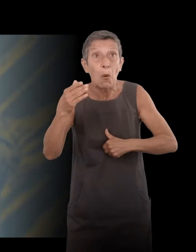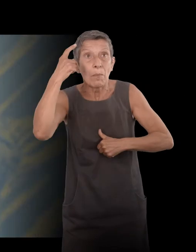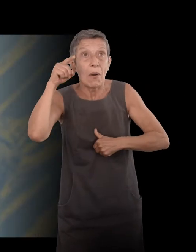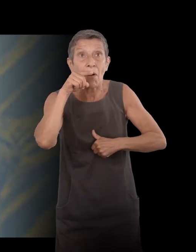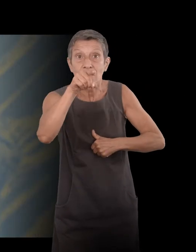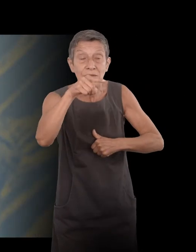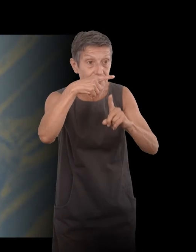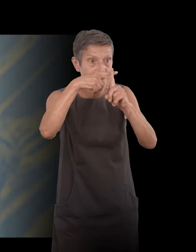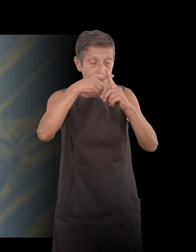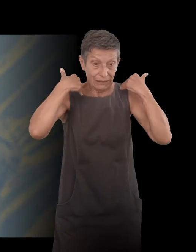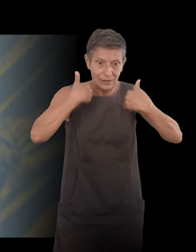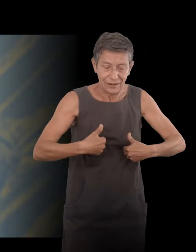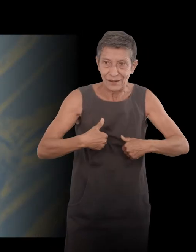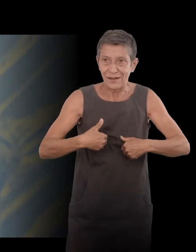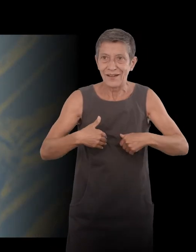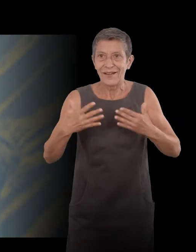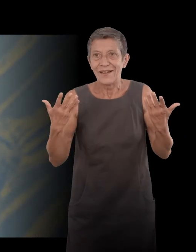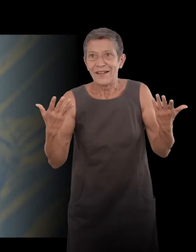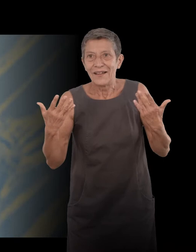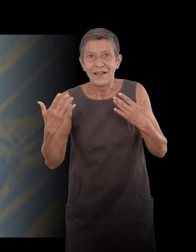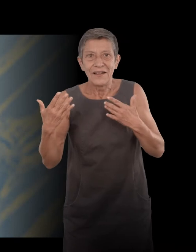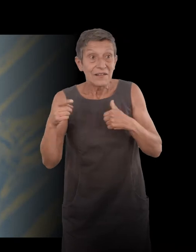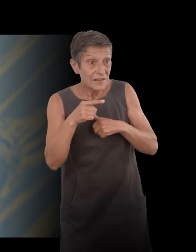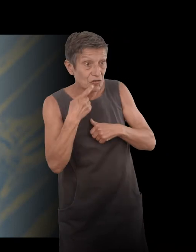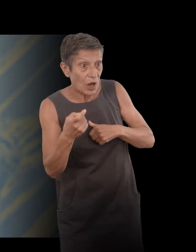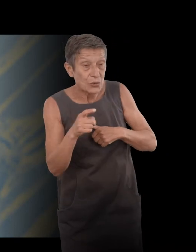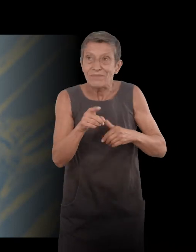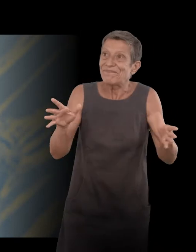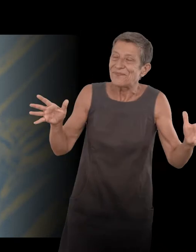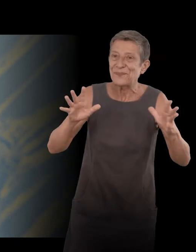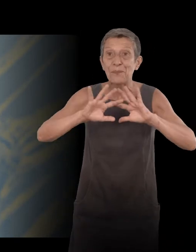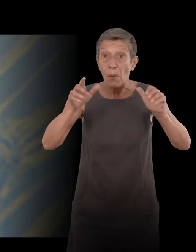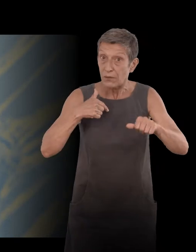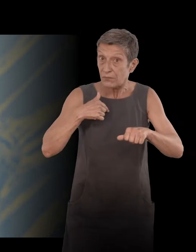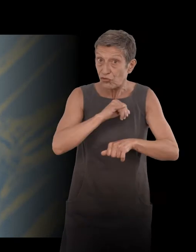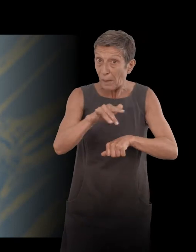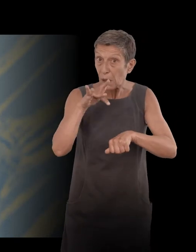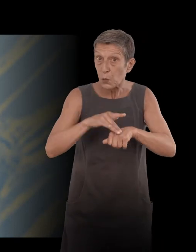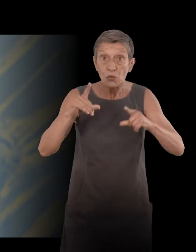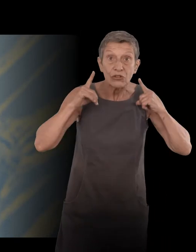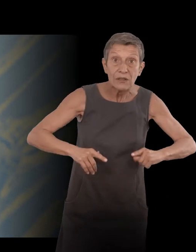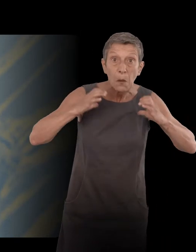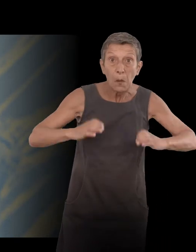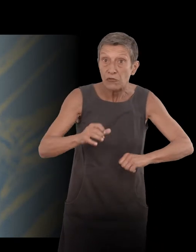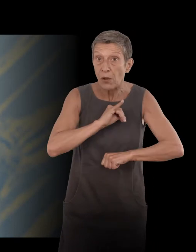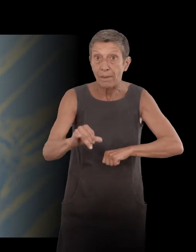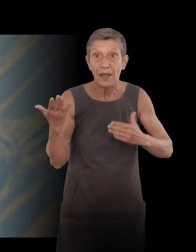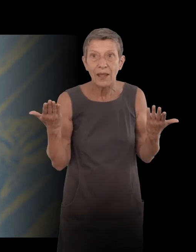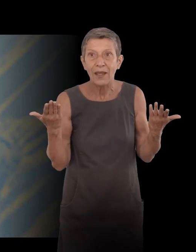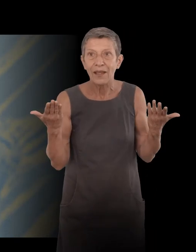in fact, it's because that, when I did study secondaries, I was going to with all the texts which I